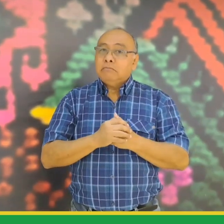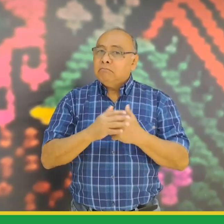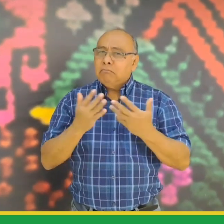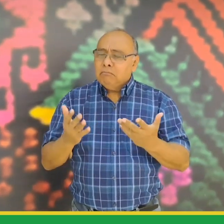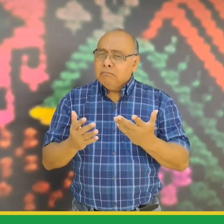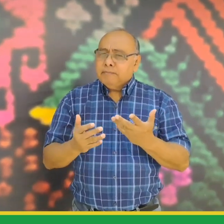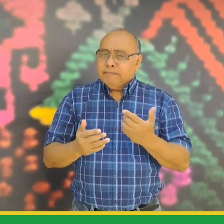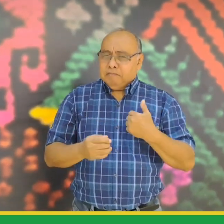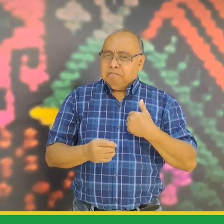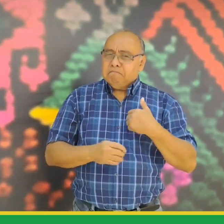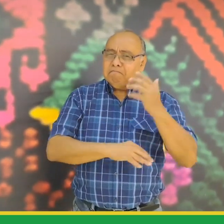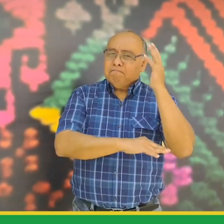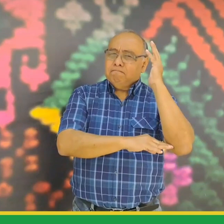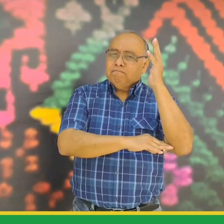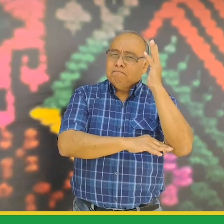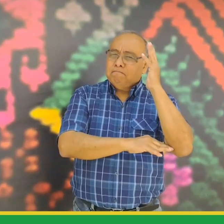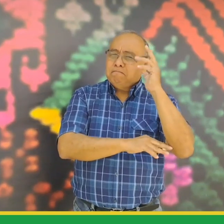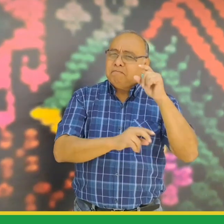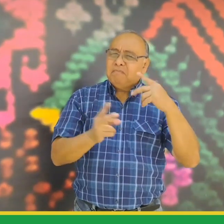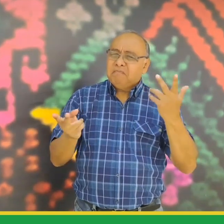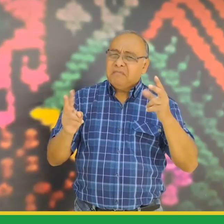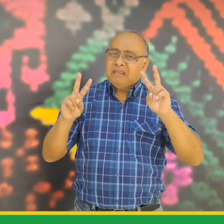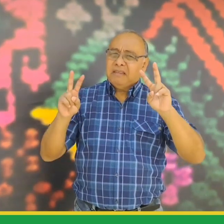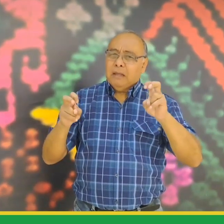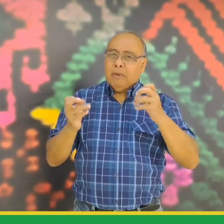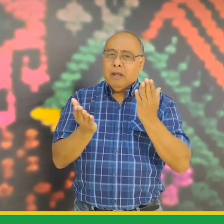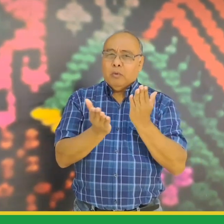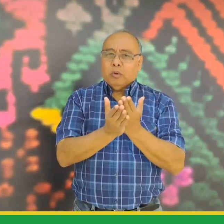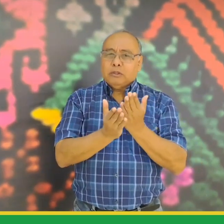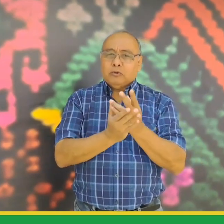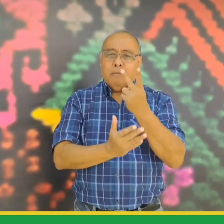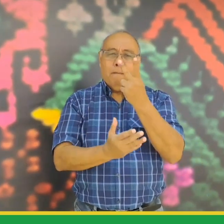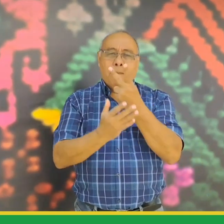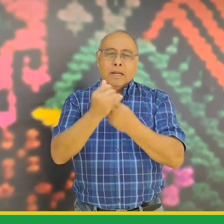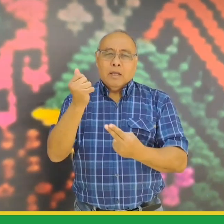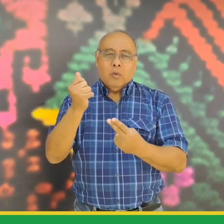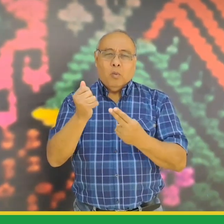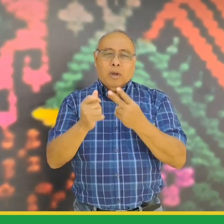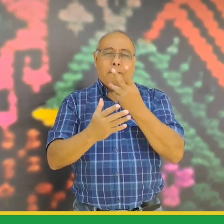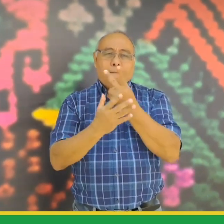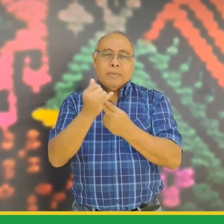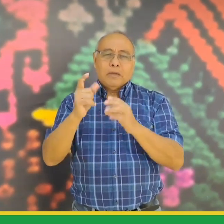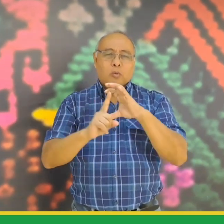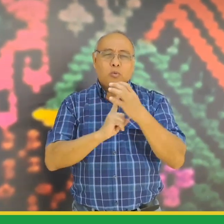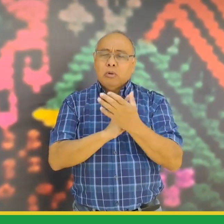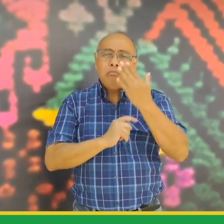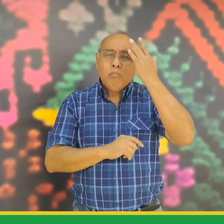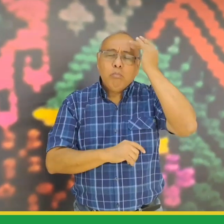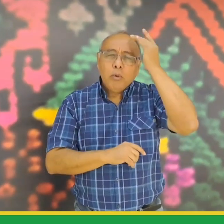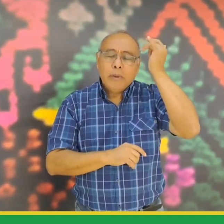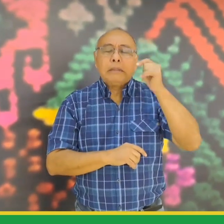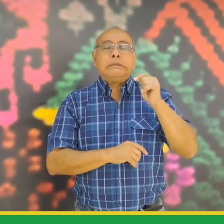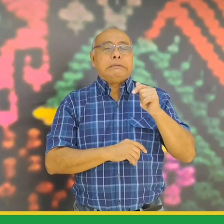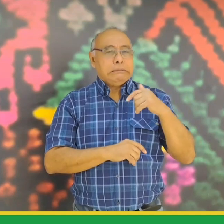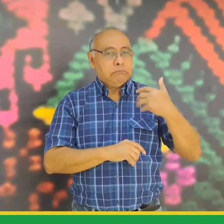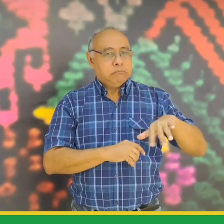en el segundo espacio participé y hablé sobre la educación bilingüe bicultural dado que frente a la educación